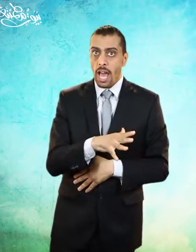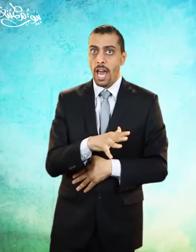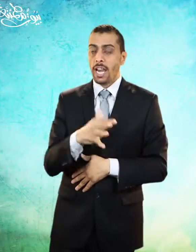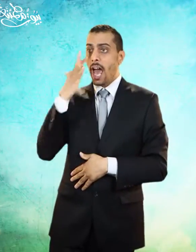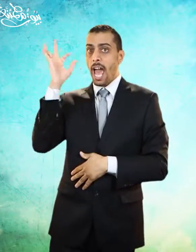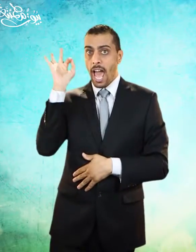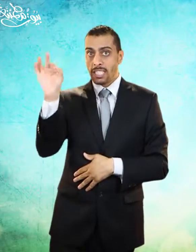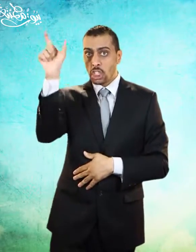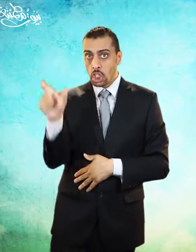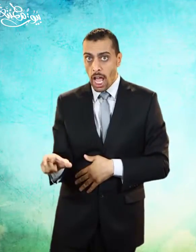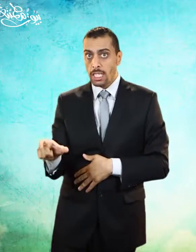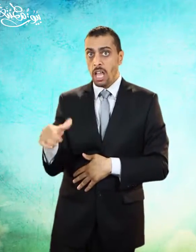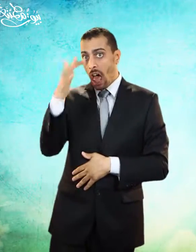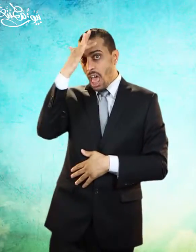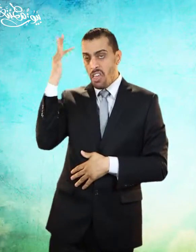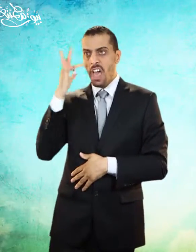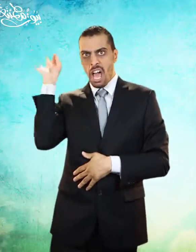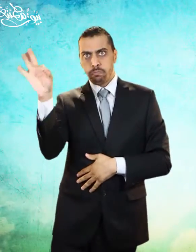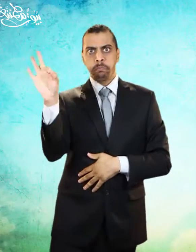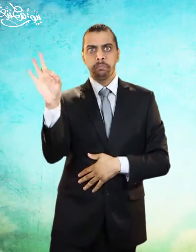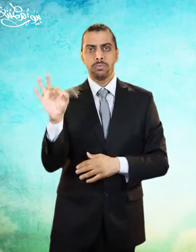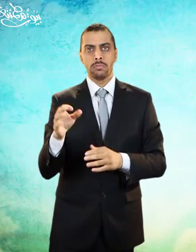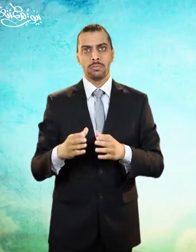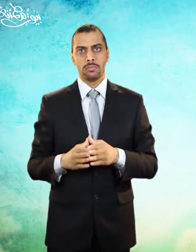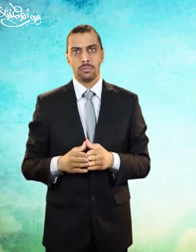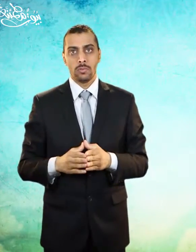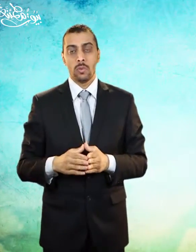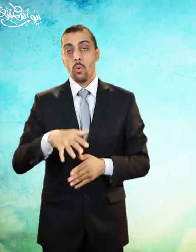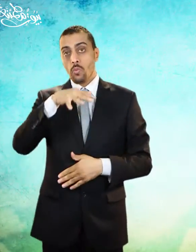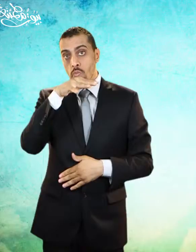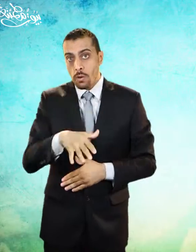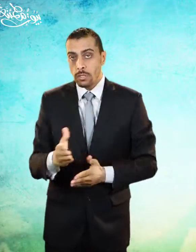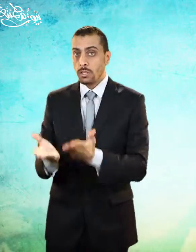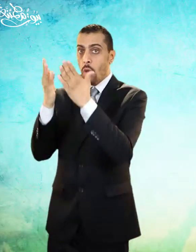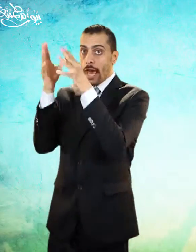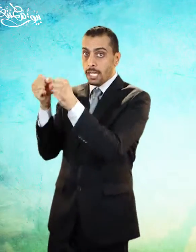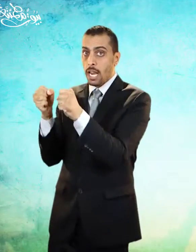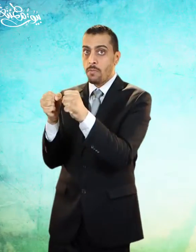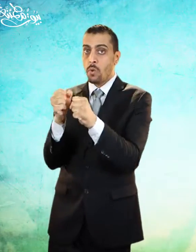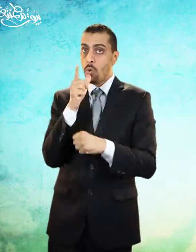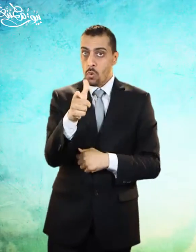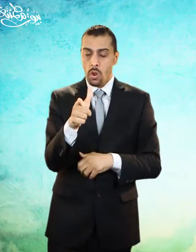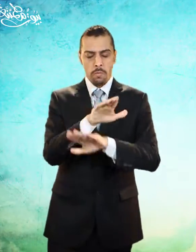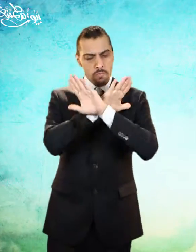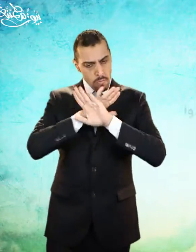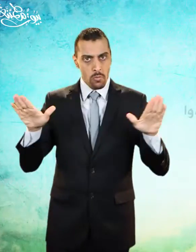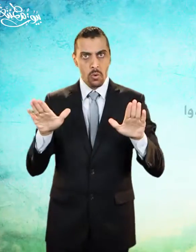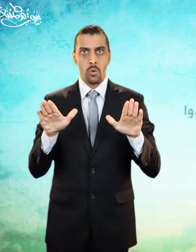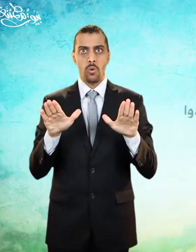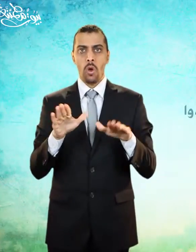وقد نهى النبي صلى الله عليه وسلم عن الحسد فقال لا